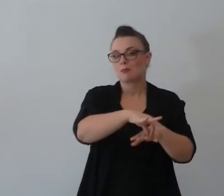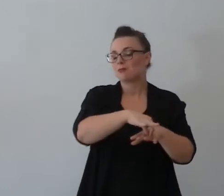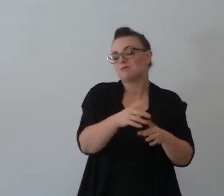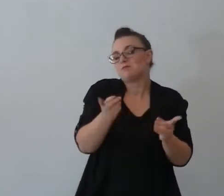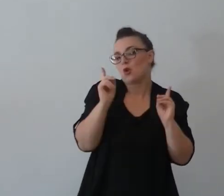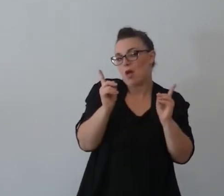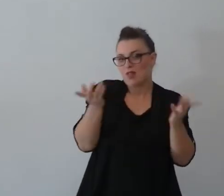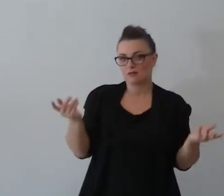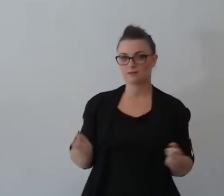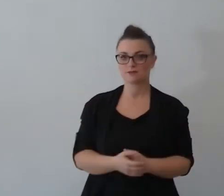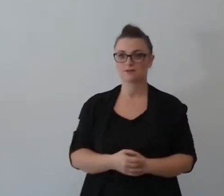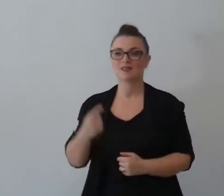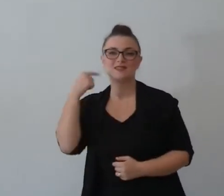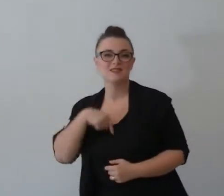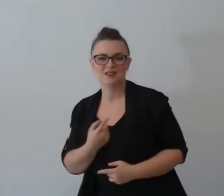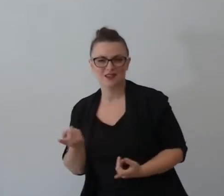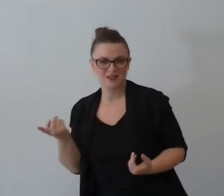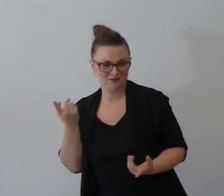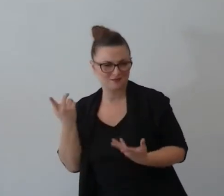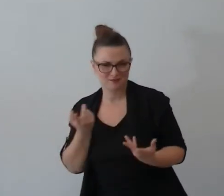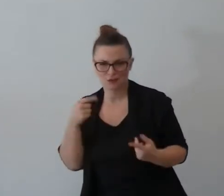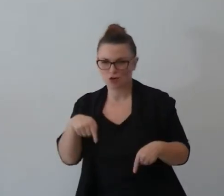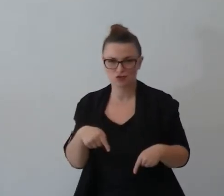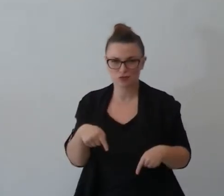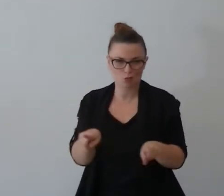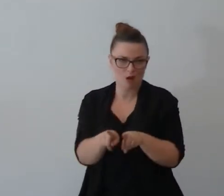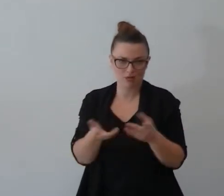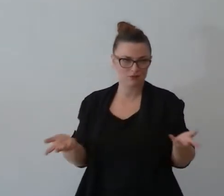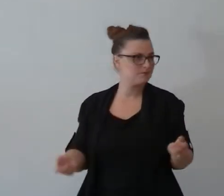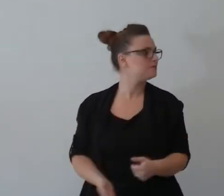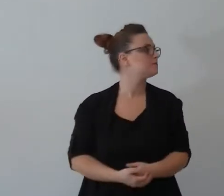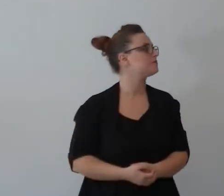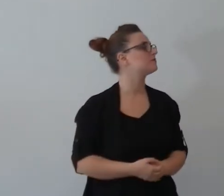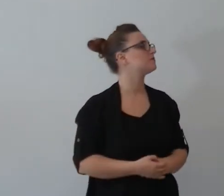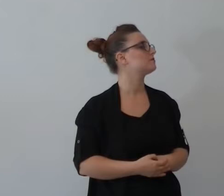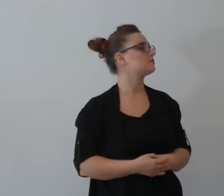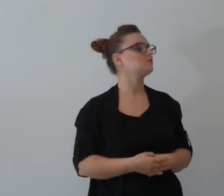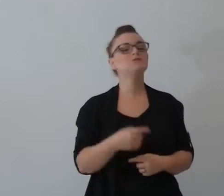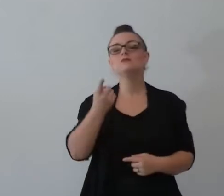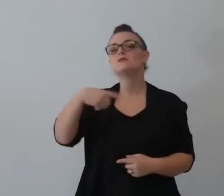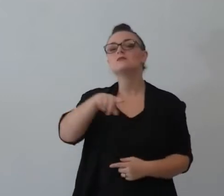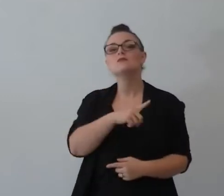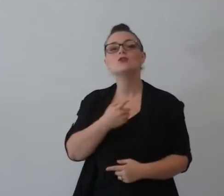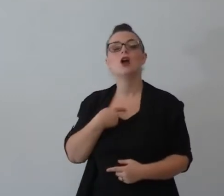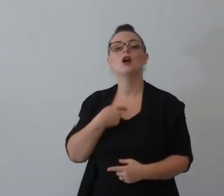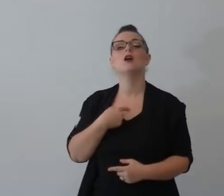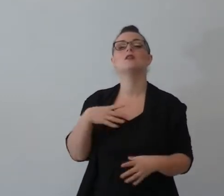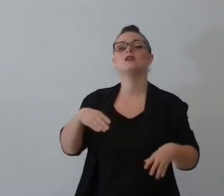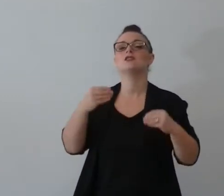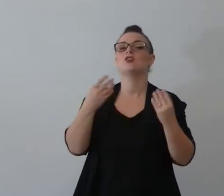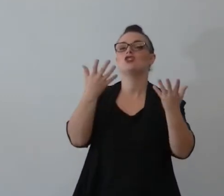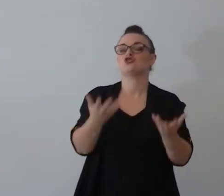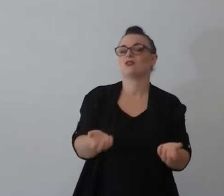familiare la stessa cosa noi siamo cercati al punto di accettare il sesso fuori dal